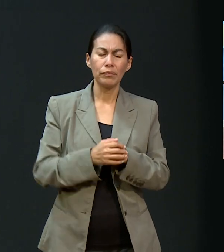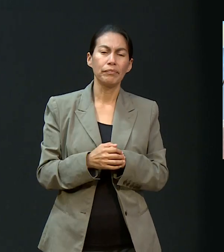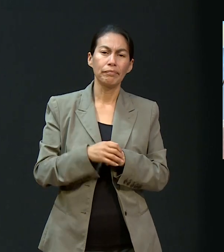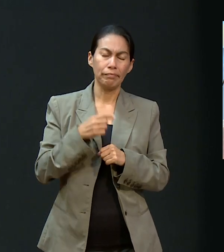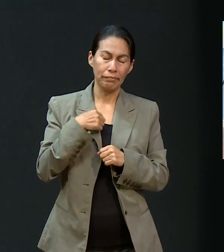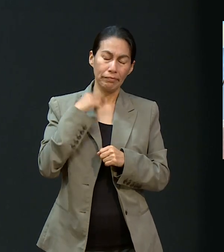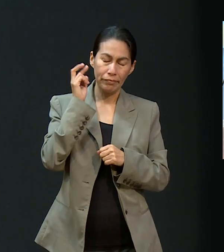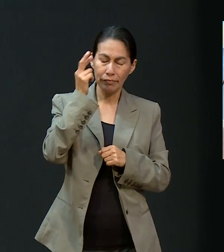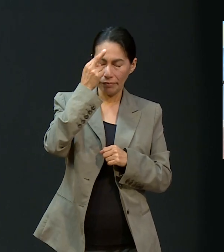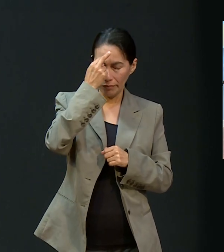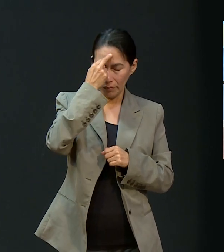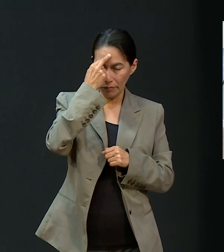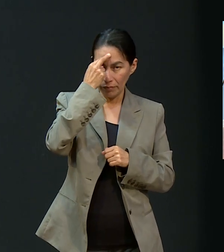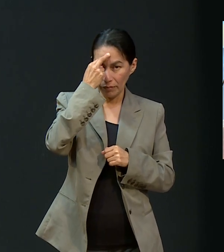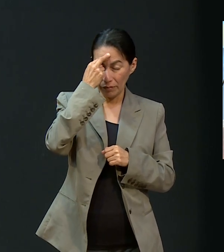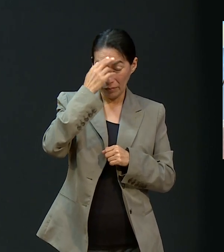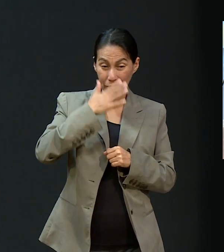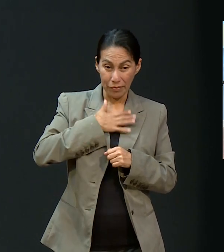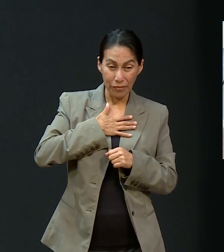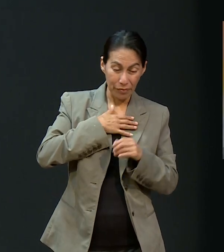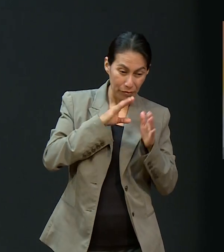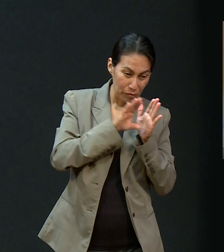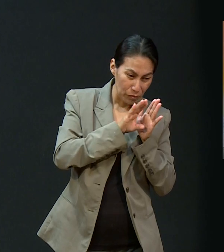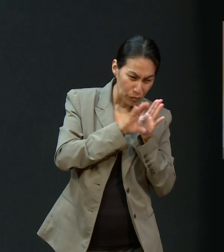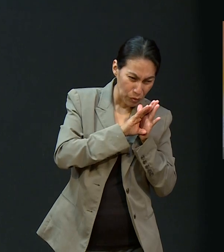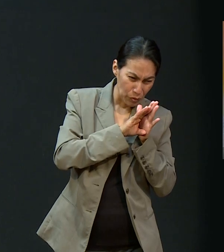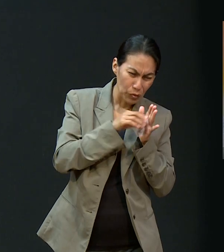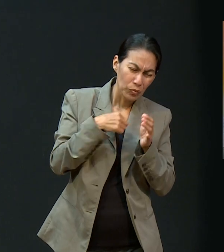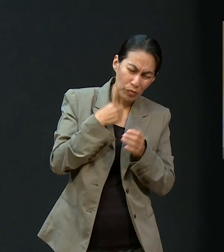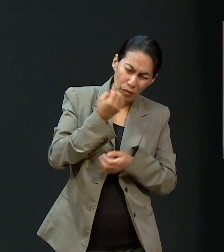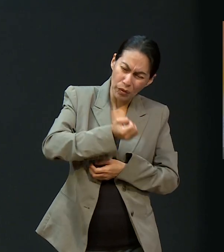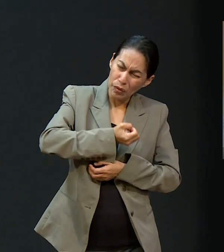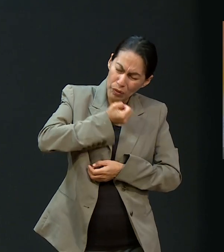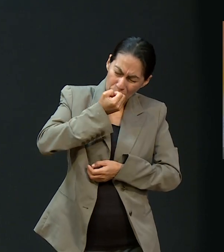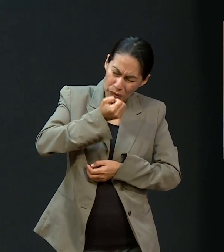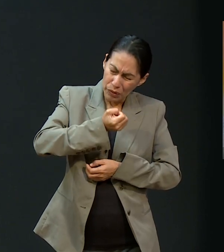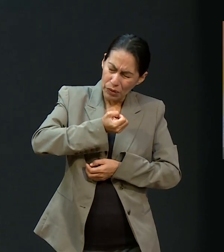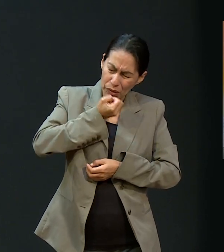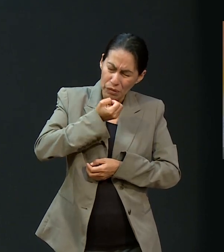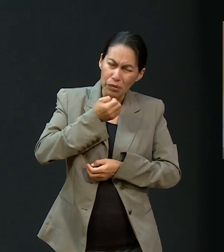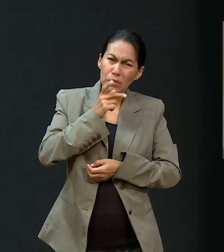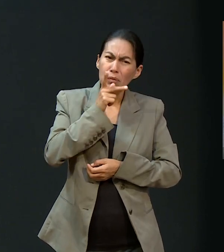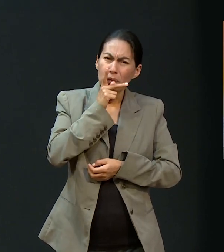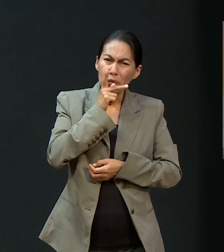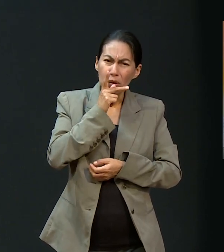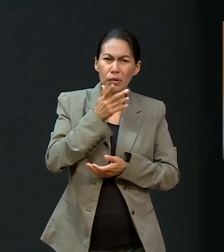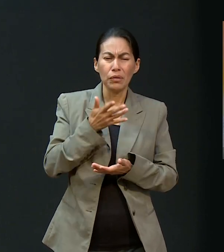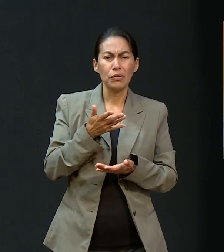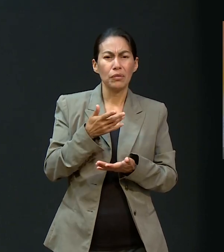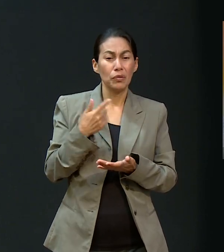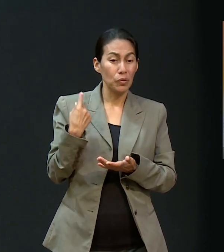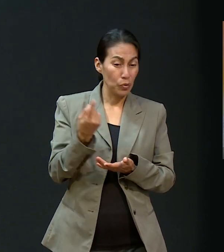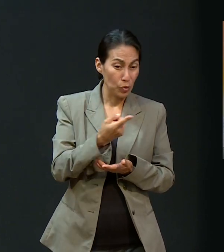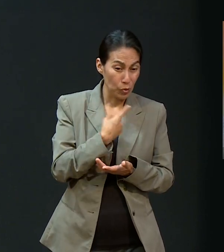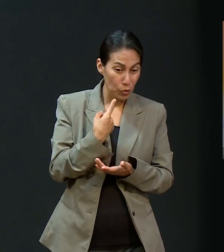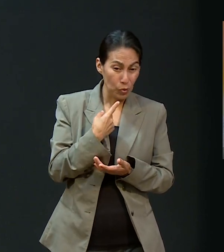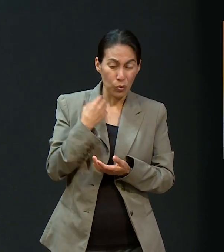orando. Y recuerdo que yo, allá en mi cuarto, oraba donde estaba mi papá.